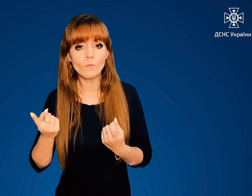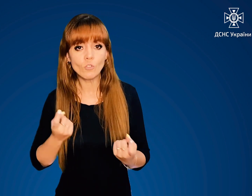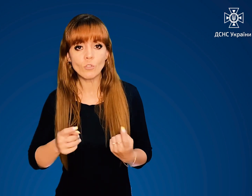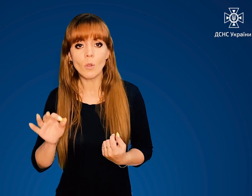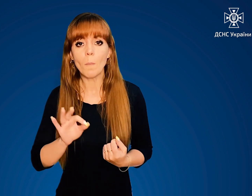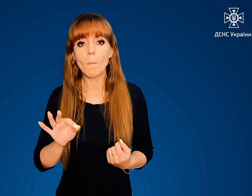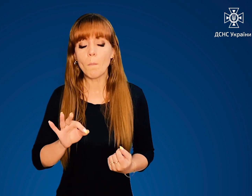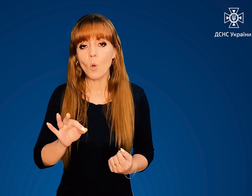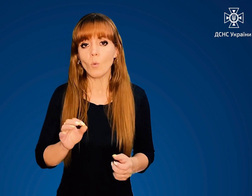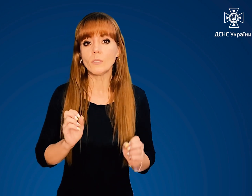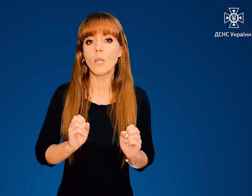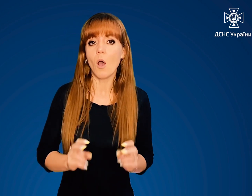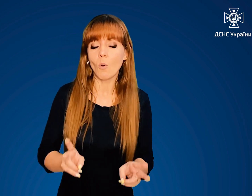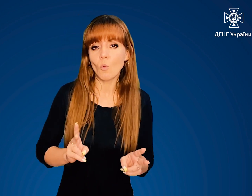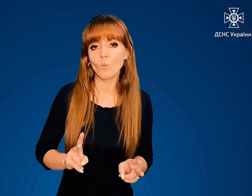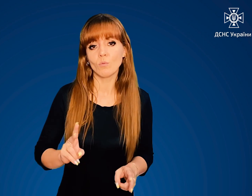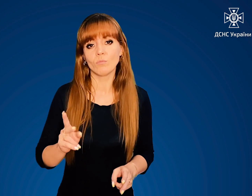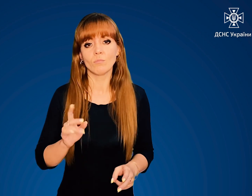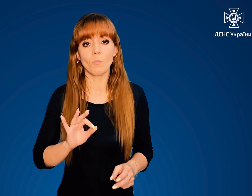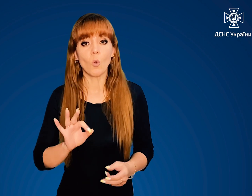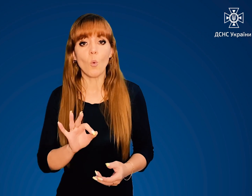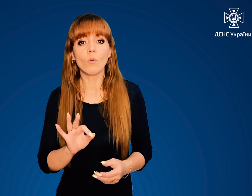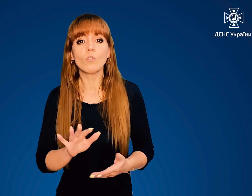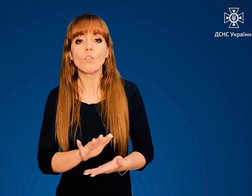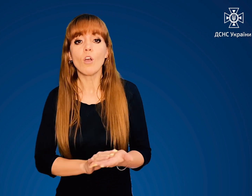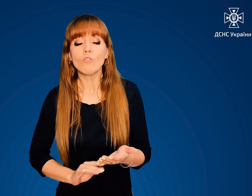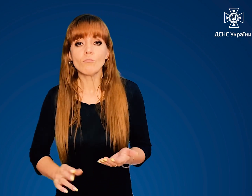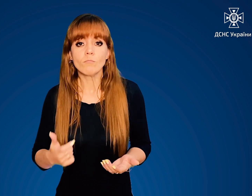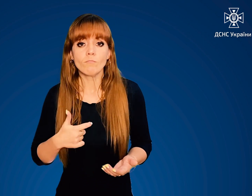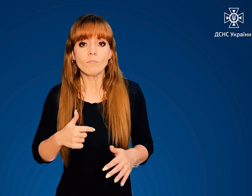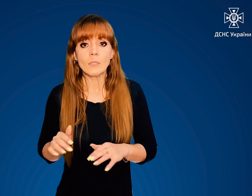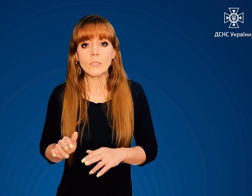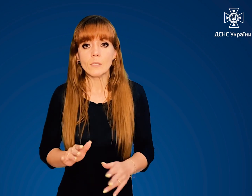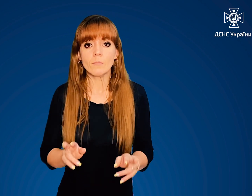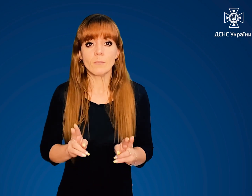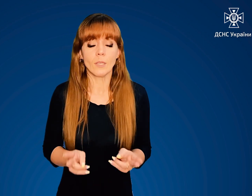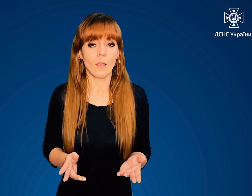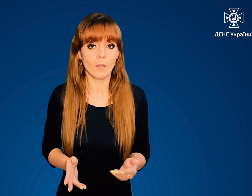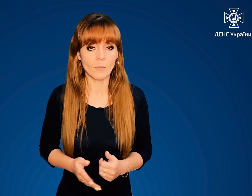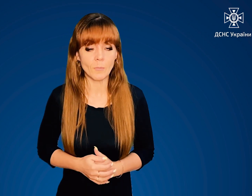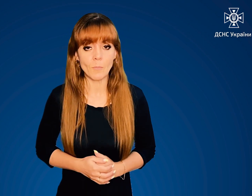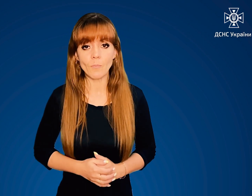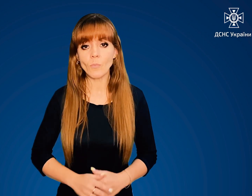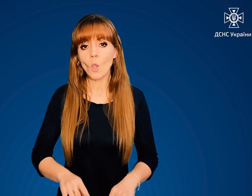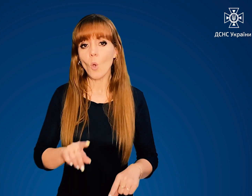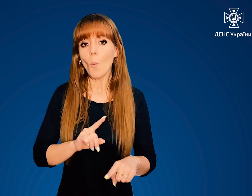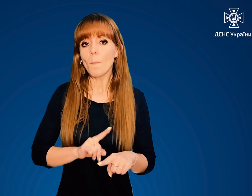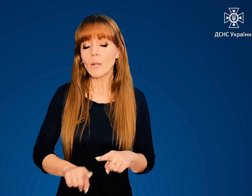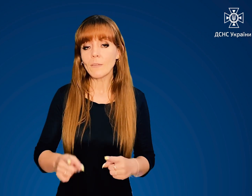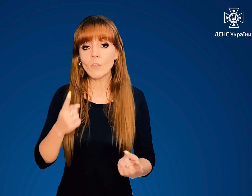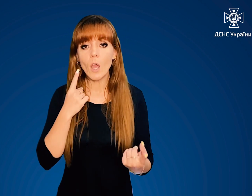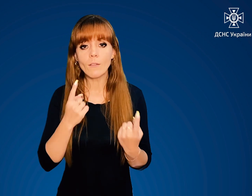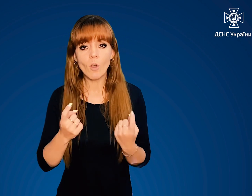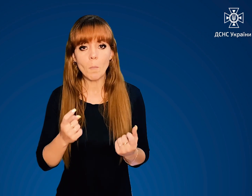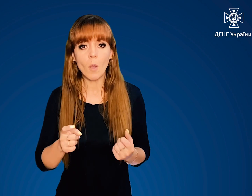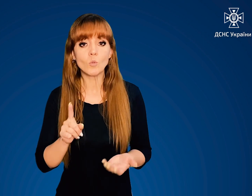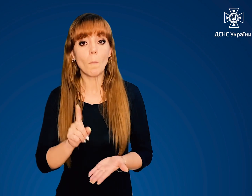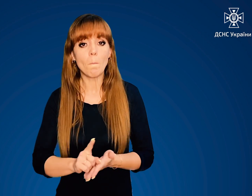сповіщення про відповідну загрозу та про подальші дії. Оперативну інформацію